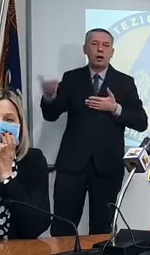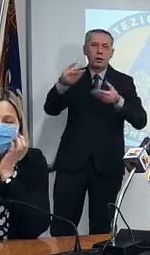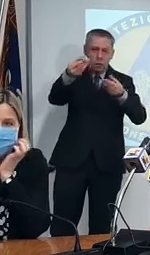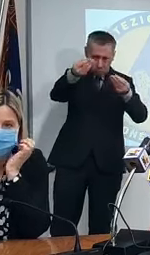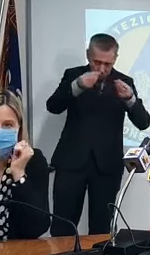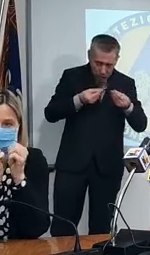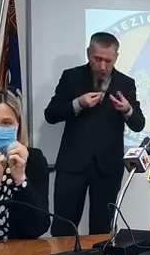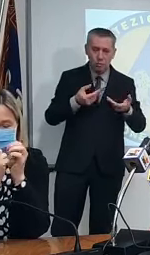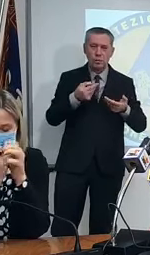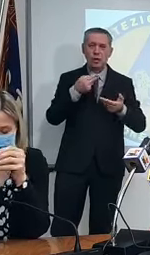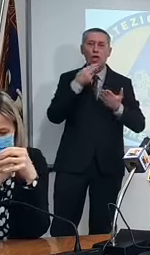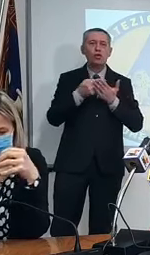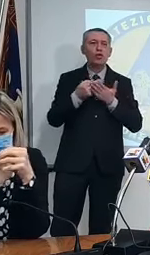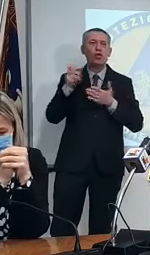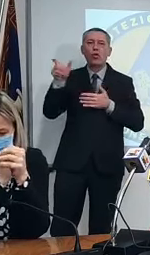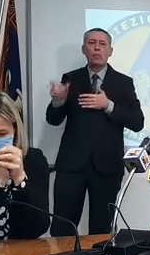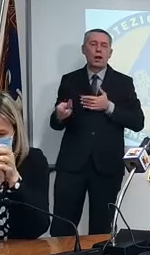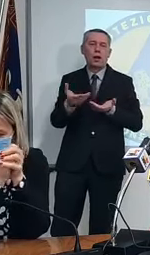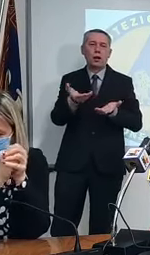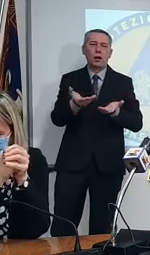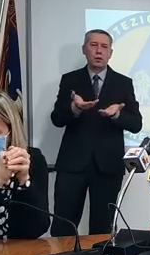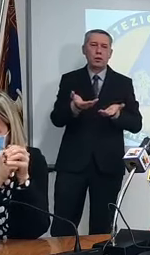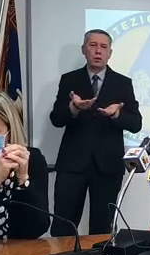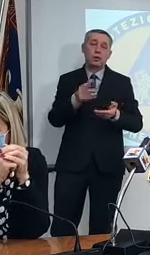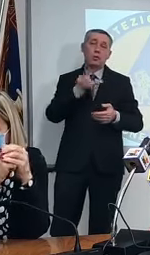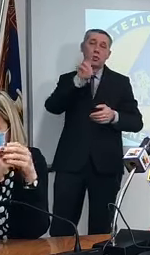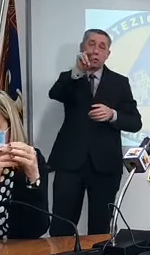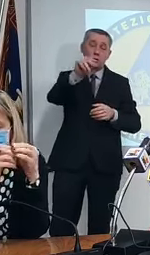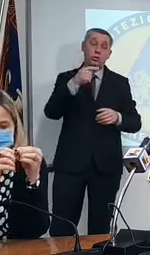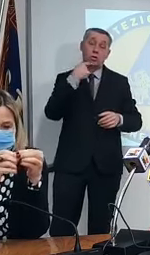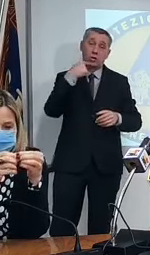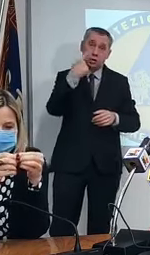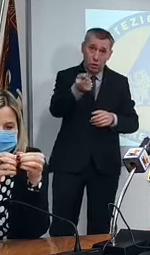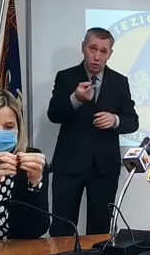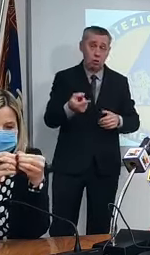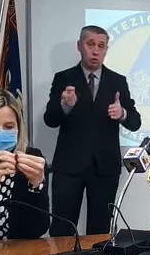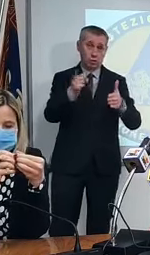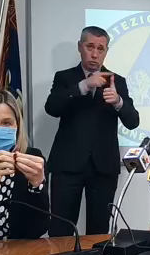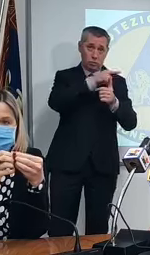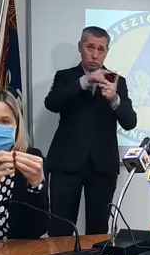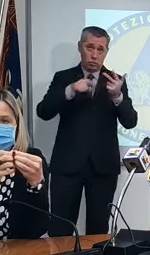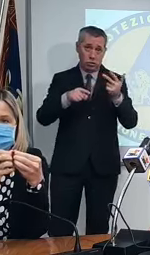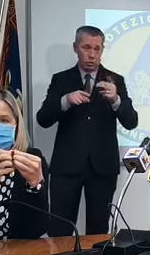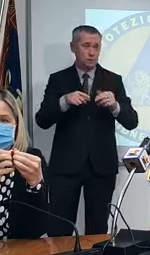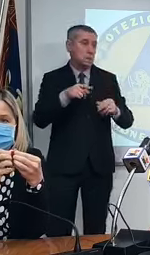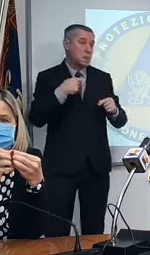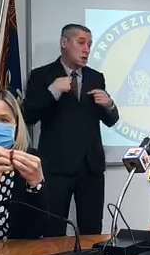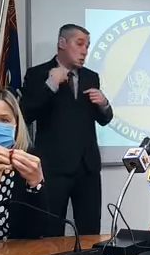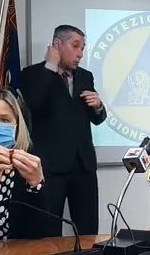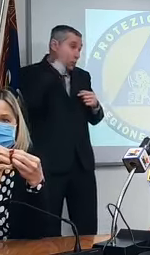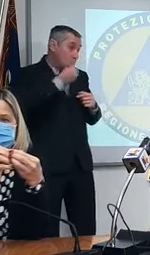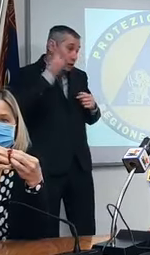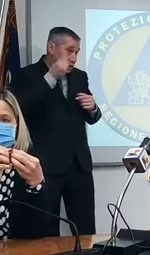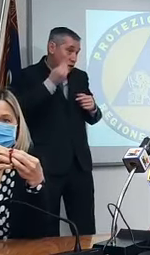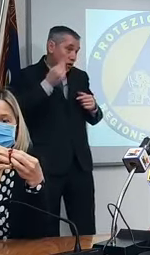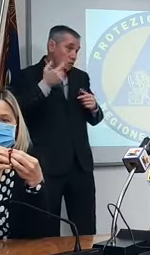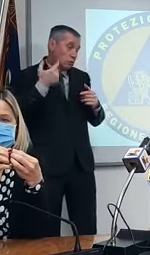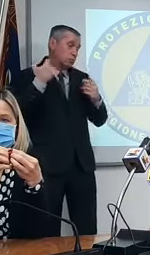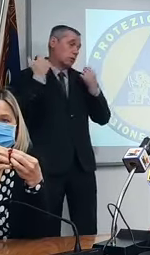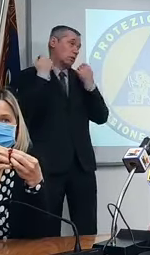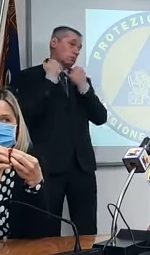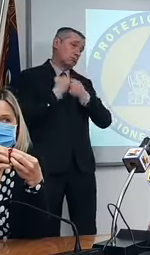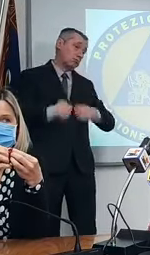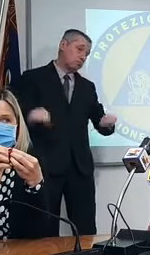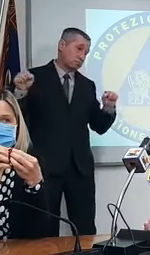mi dia il nome però lei capisce che le ho detto tutta una serie di vagli io pensavo anche che avesse rinunciato e